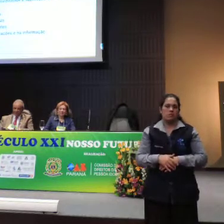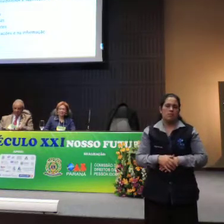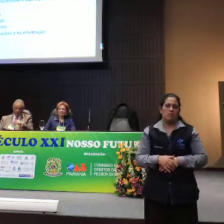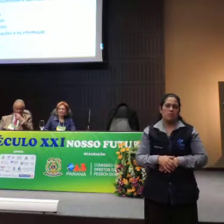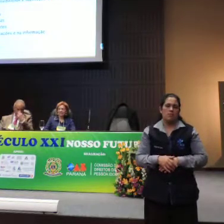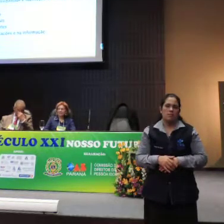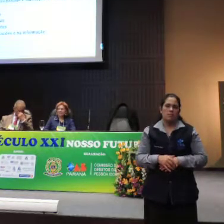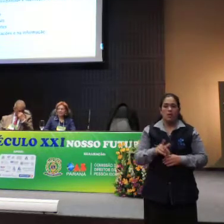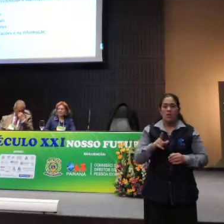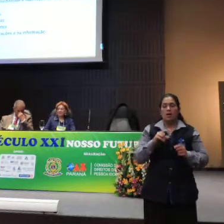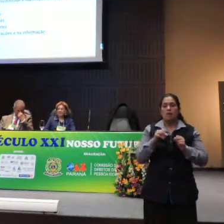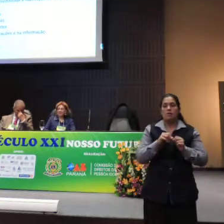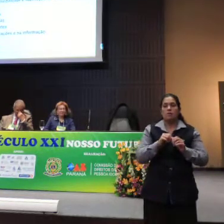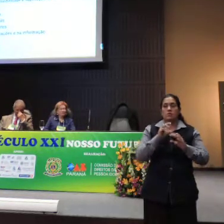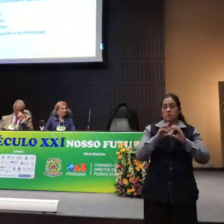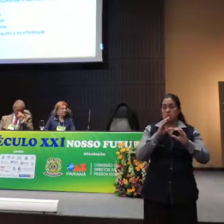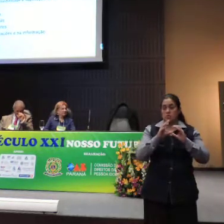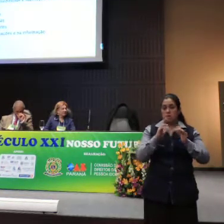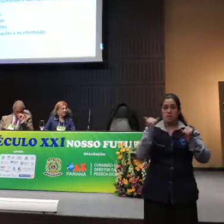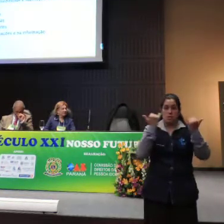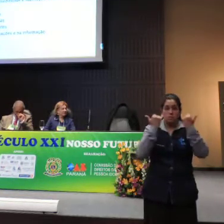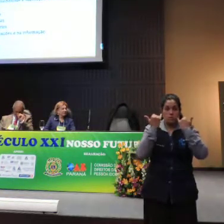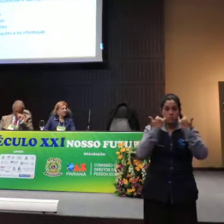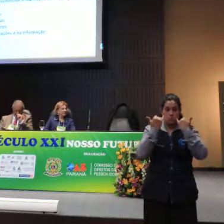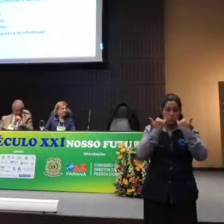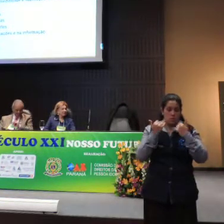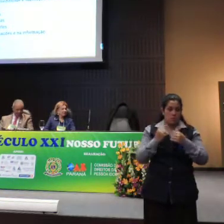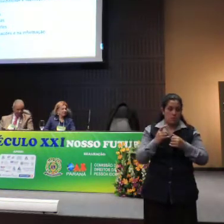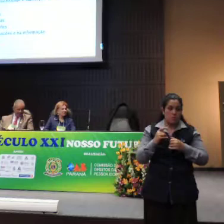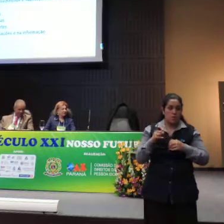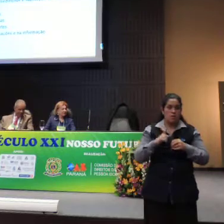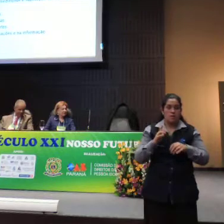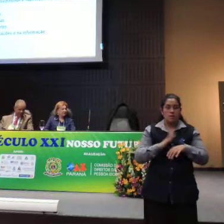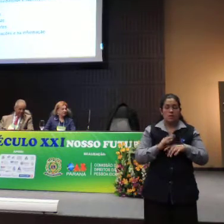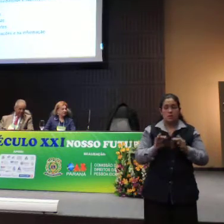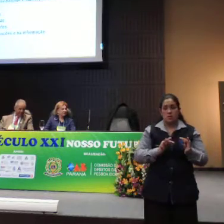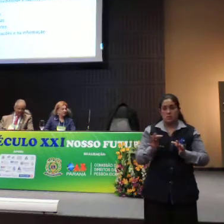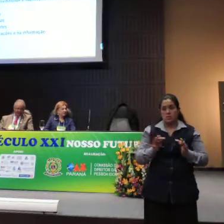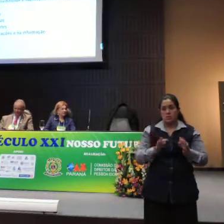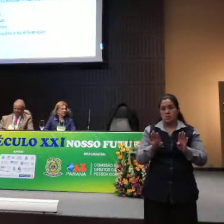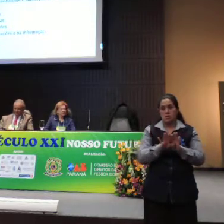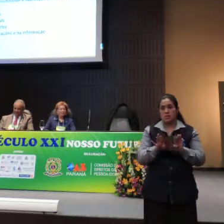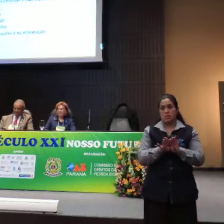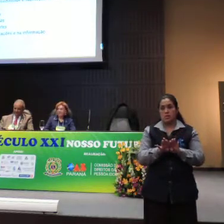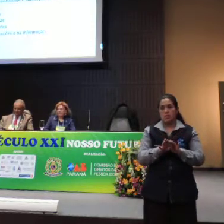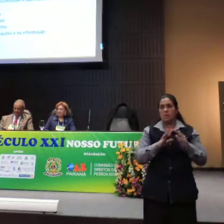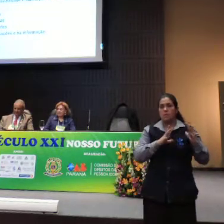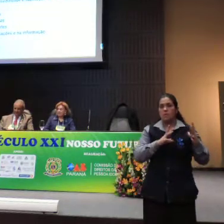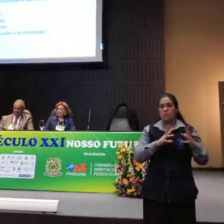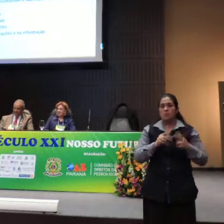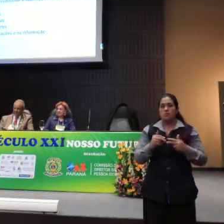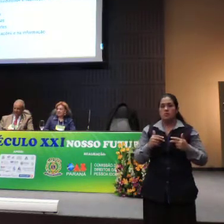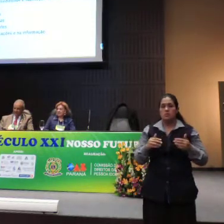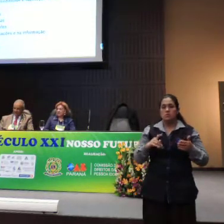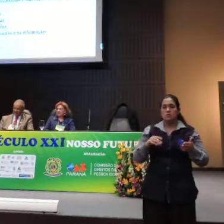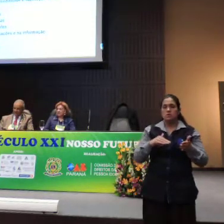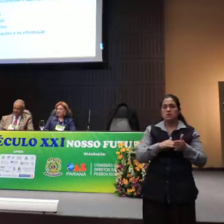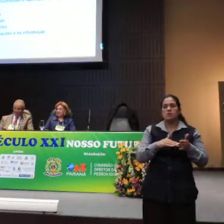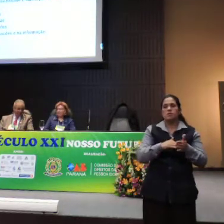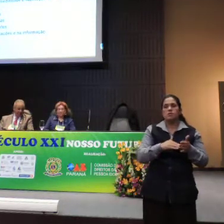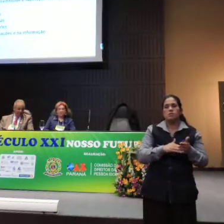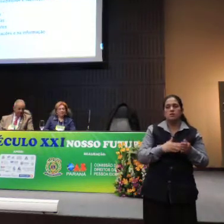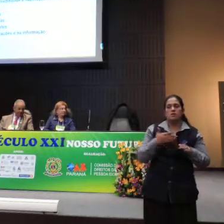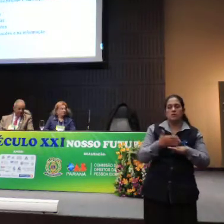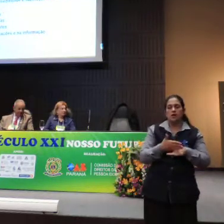As limitações da comunicação, informação, a atitude inágica, a tecnologia. Todas as formas de limitação